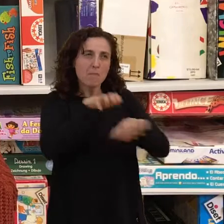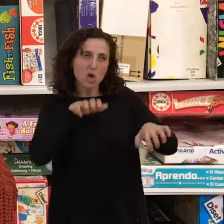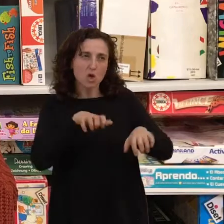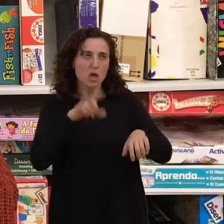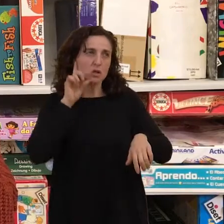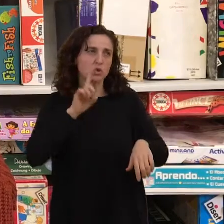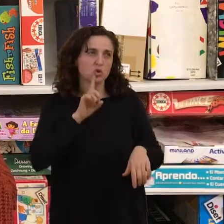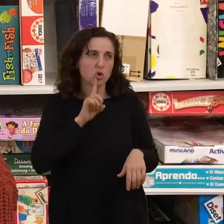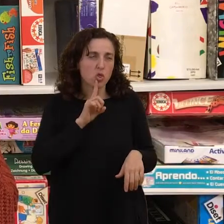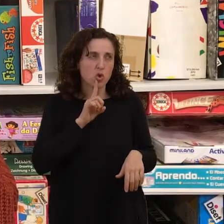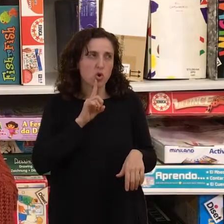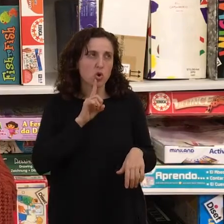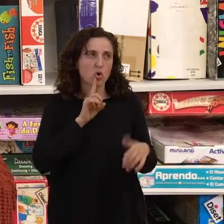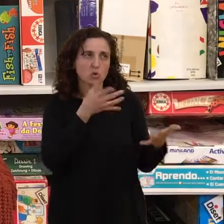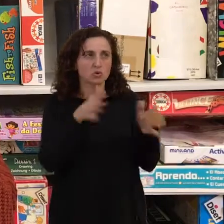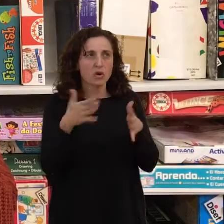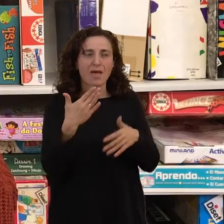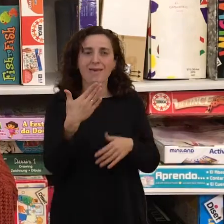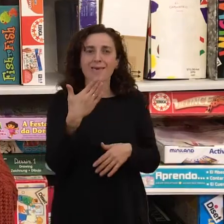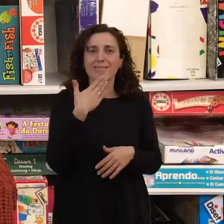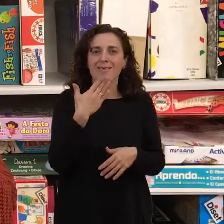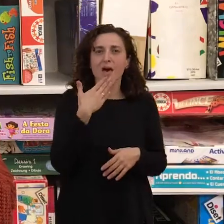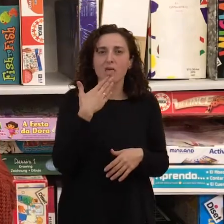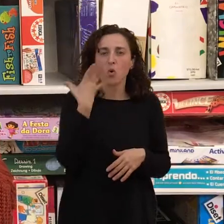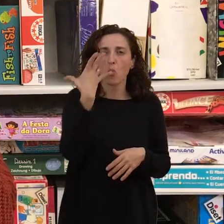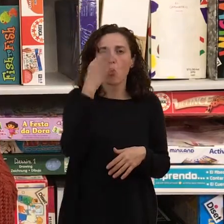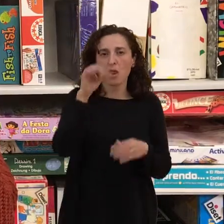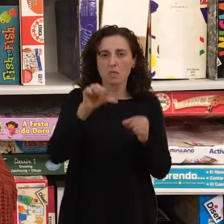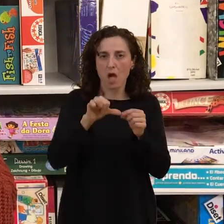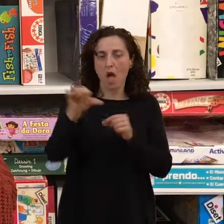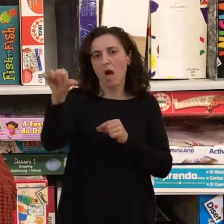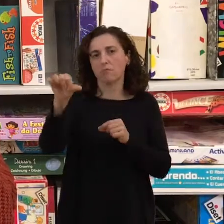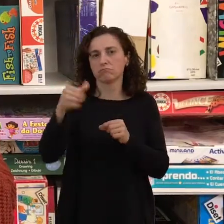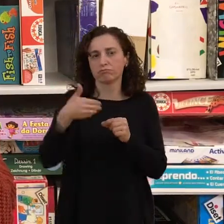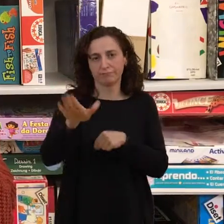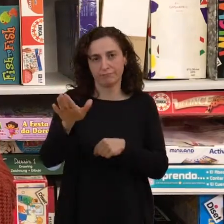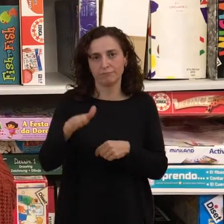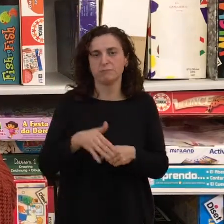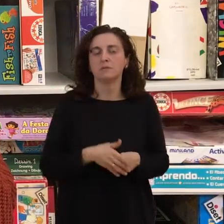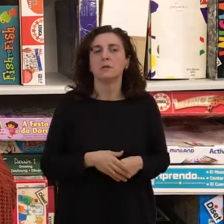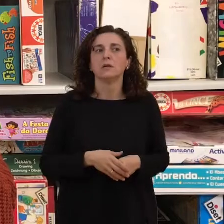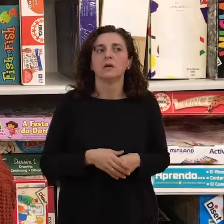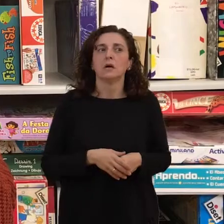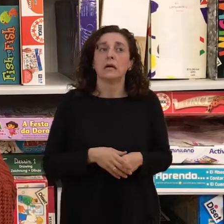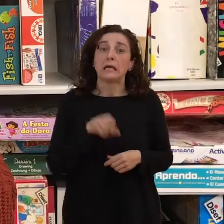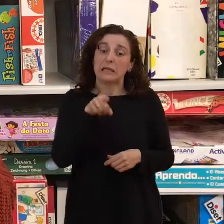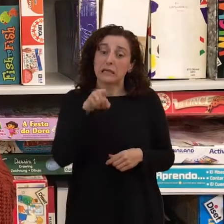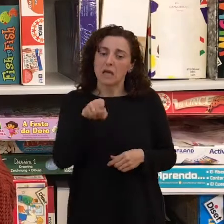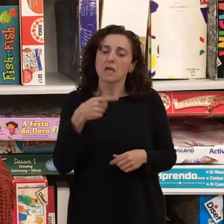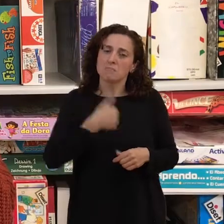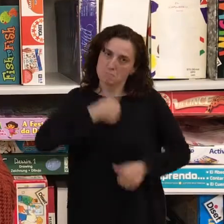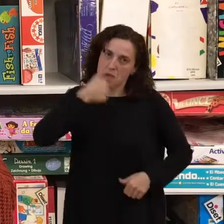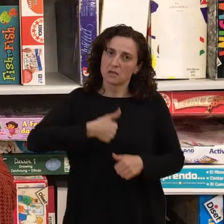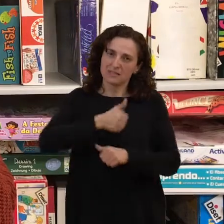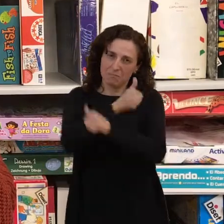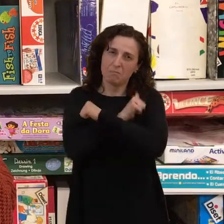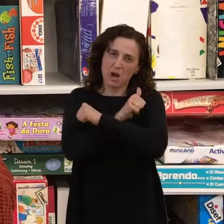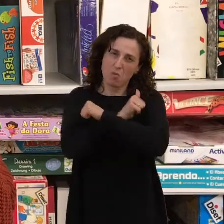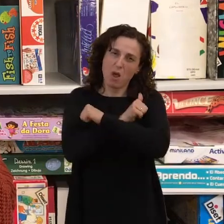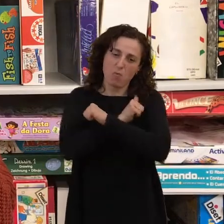los usuarios están en torno a partir de los 40 años y es ahí donde más afecta el desempleo.